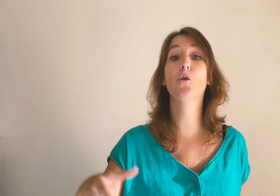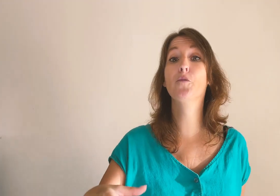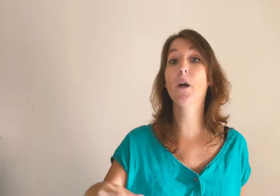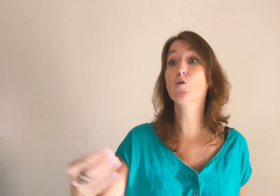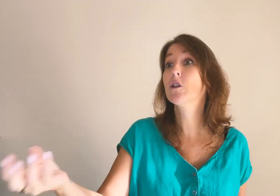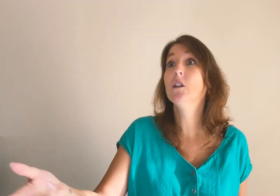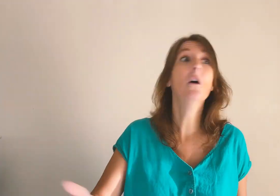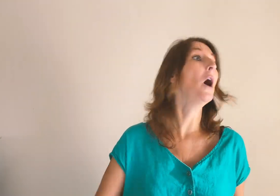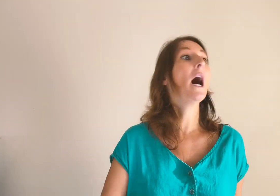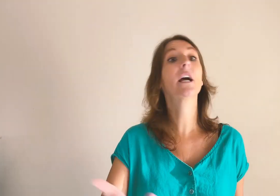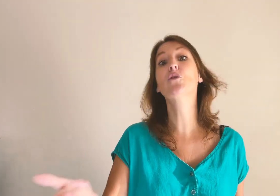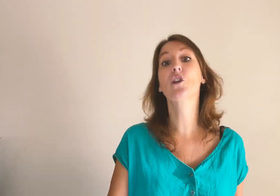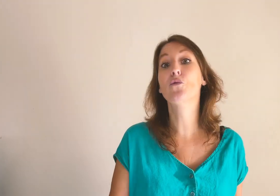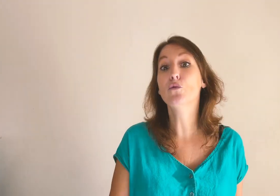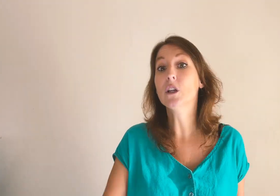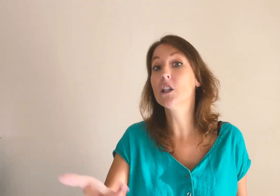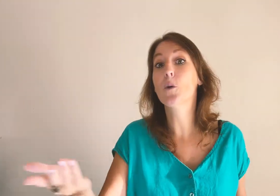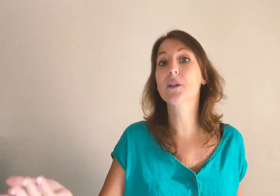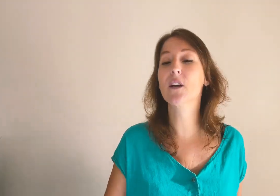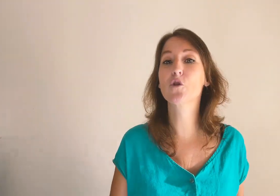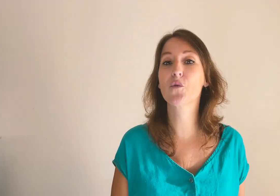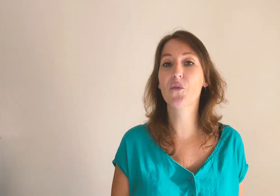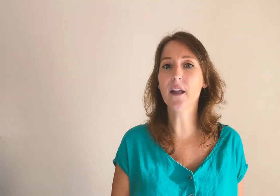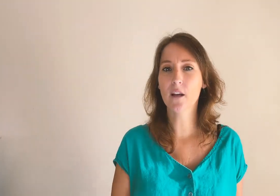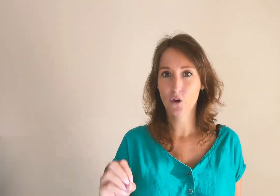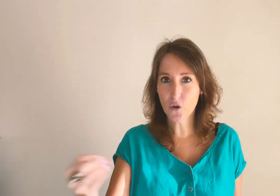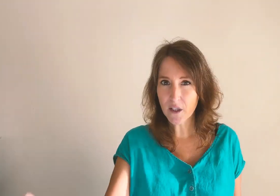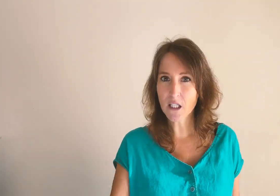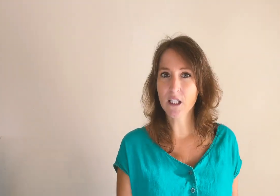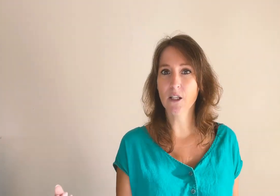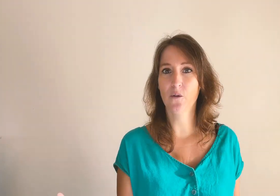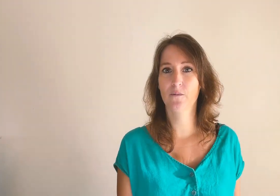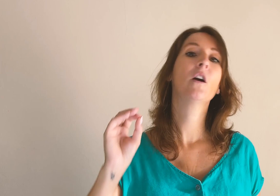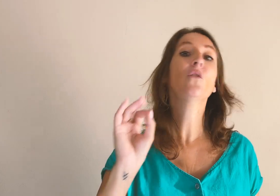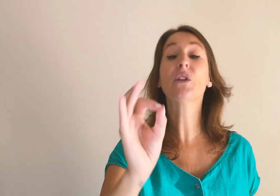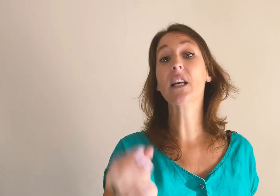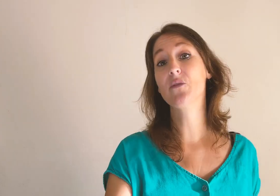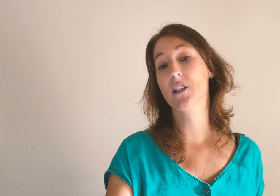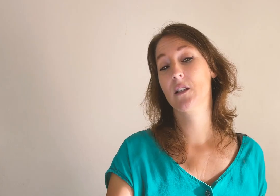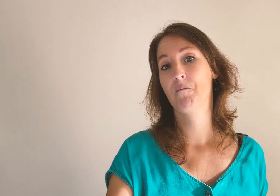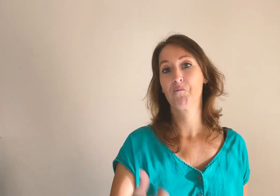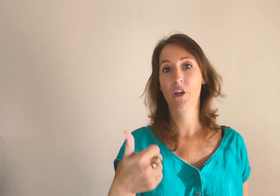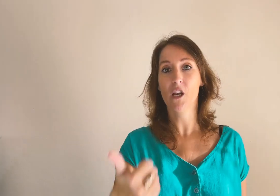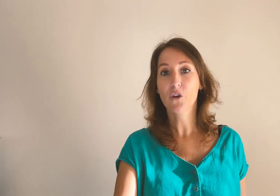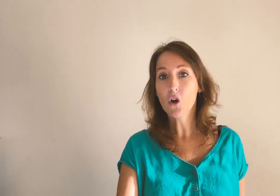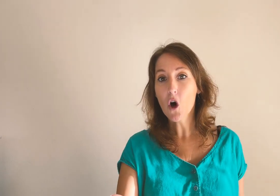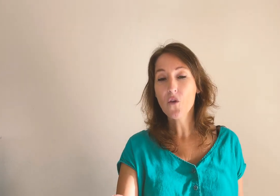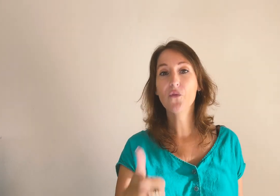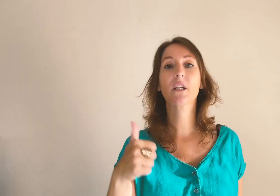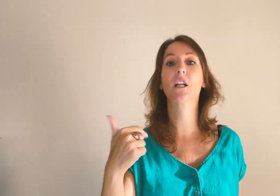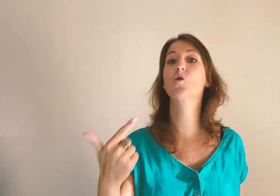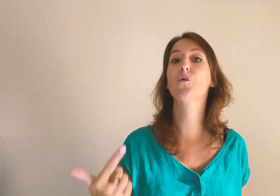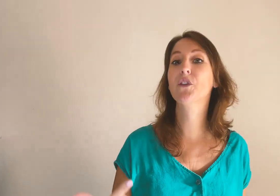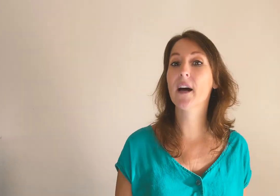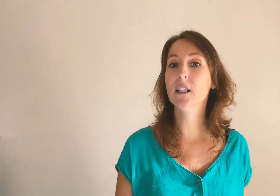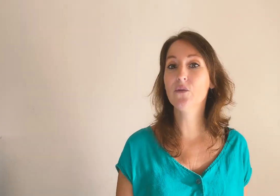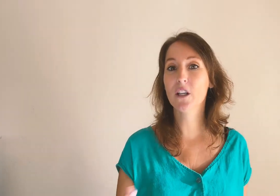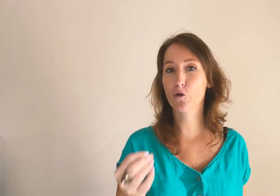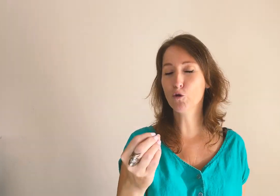prospect ou qui arrive chez vous et qui observe ce que vous faites, devienne client ? Vos services, quelle est votre offre ? Quels sont vos tarifs ? Et surtout,